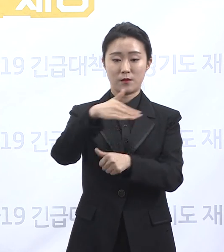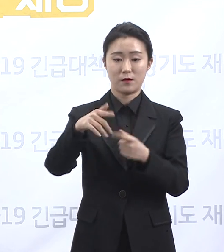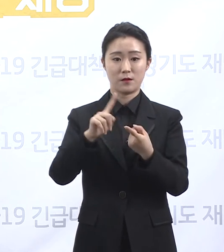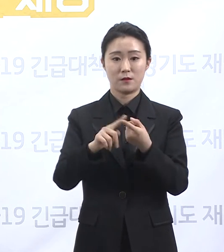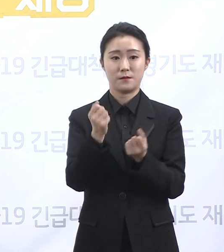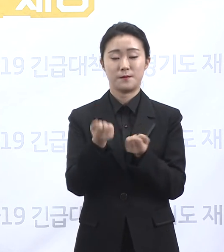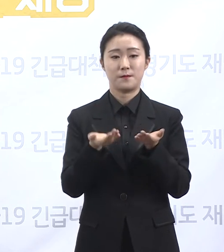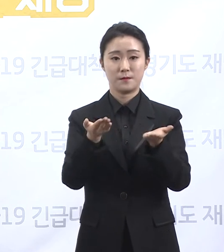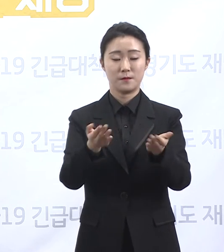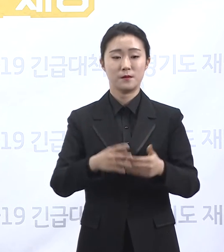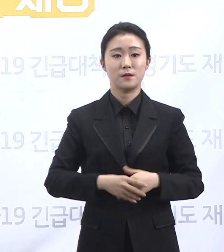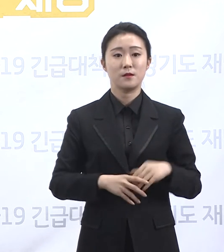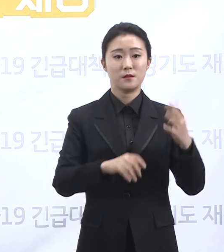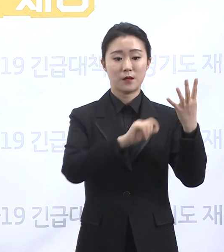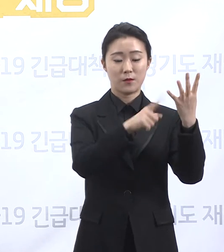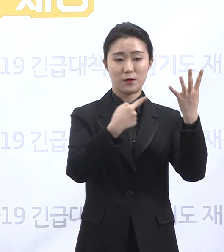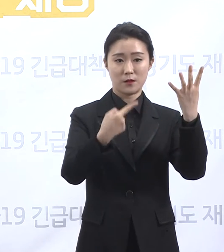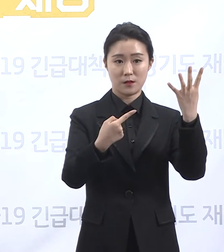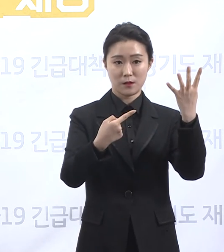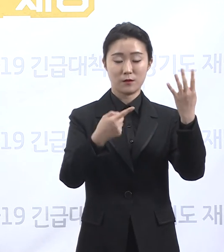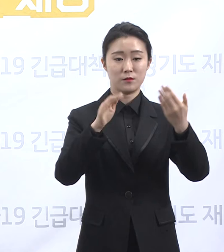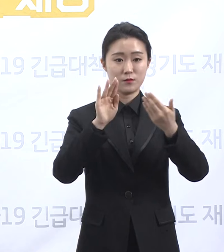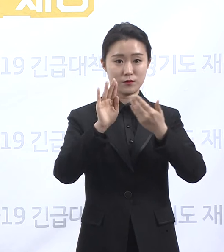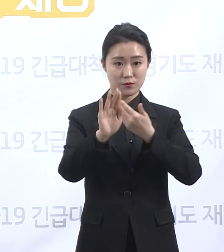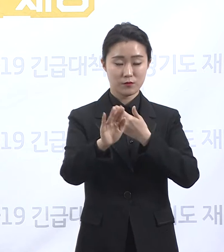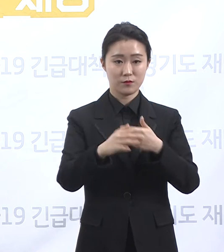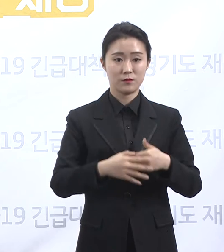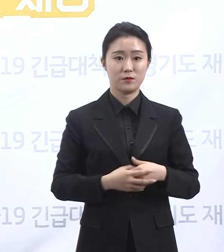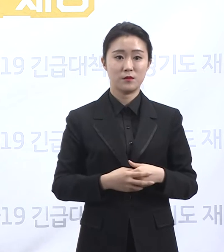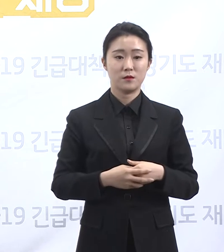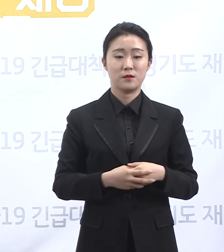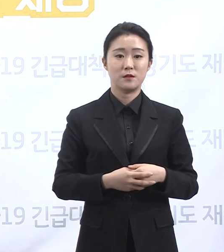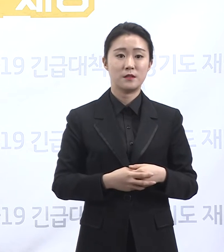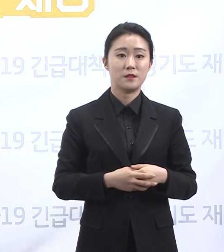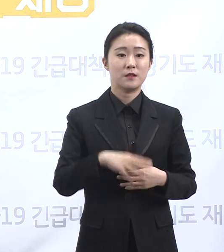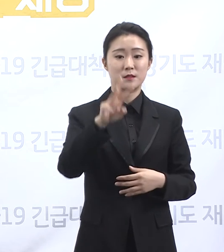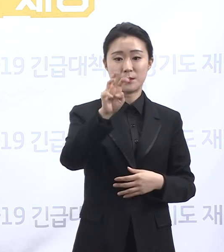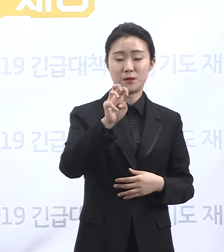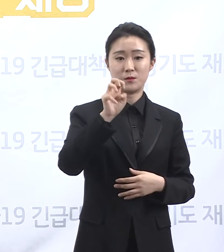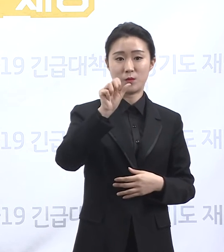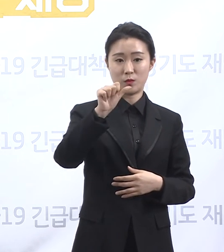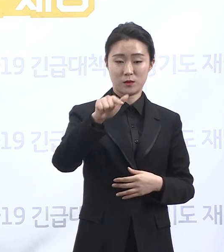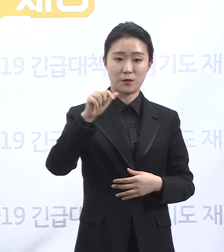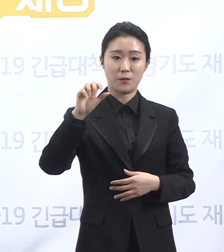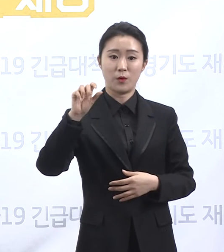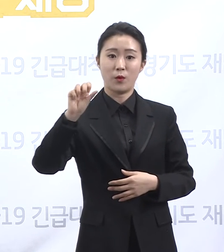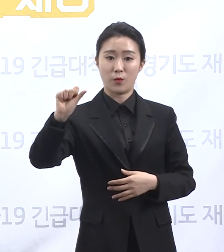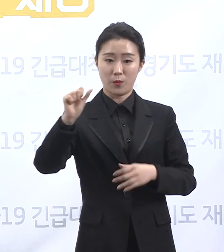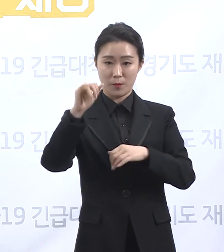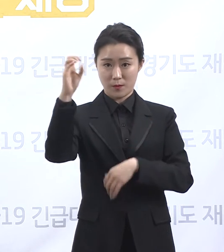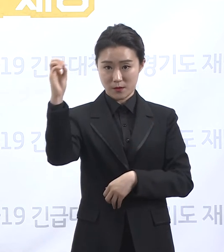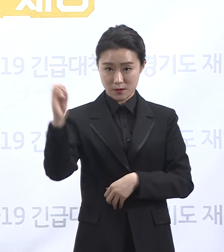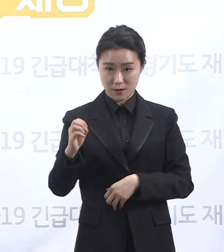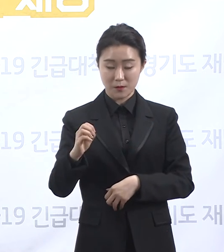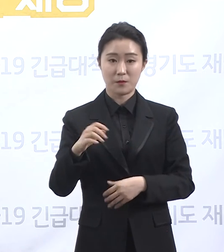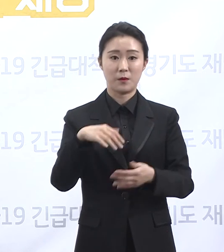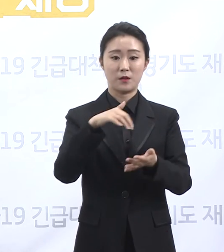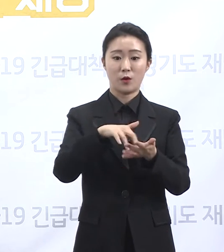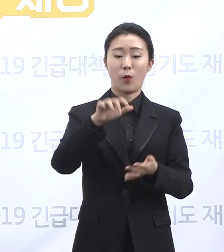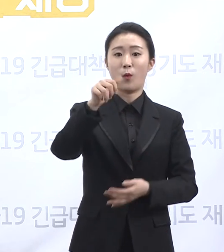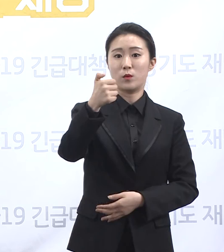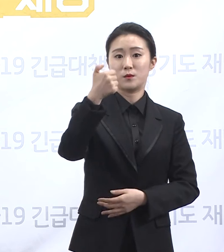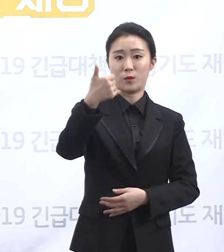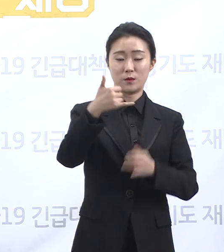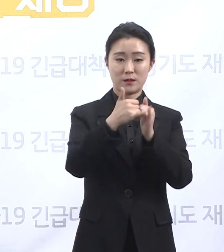이후 발생한 도내 확진자 155명 중 35.5%에 해당하는 55명이 해외 입국자이며 이 중